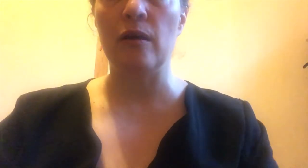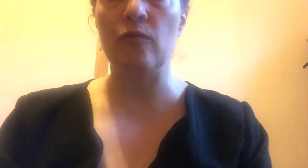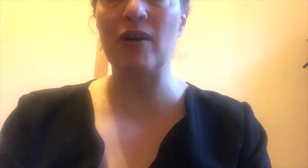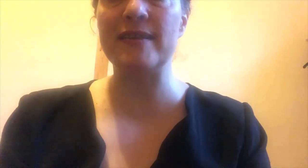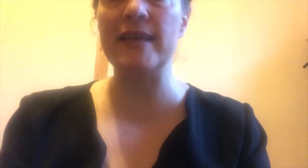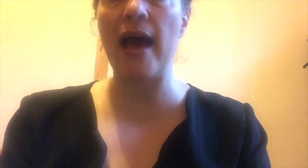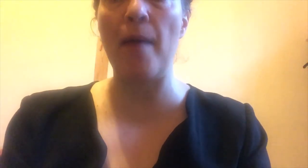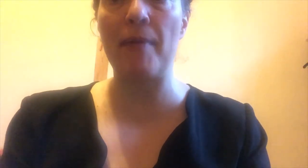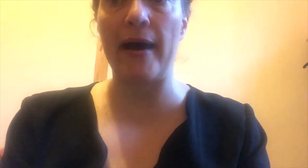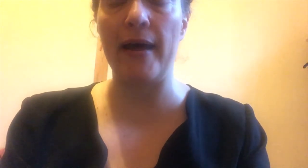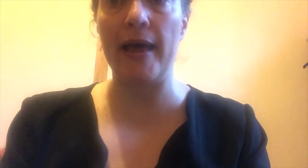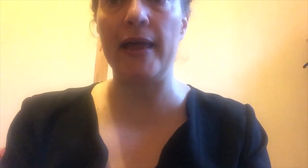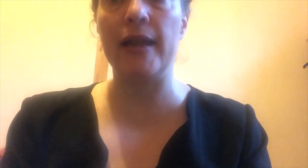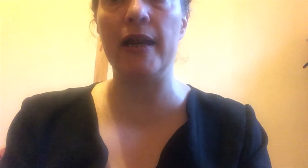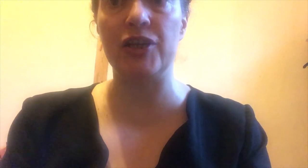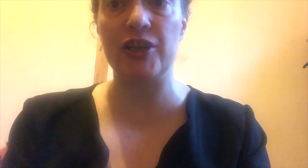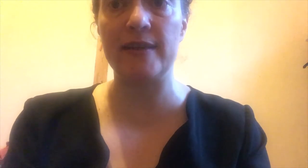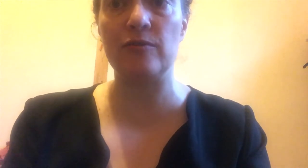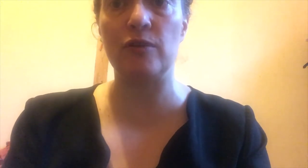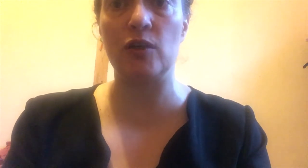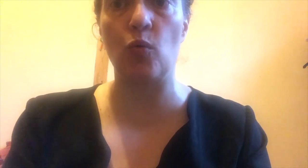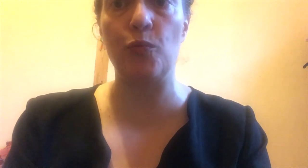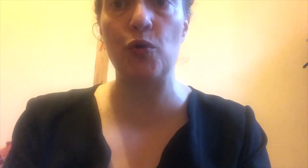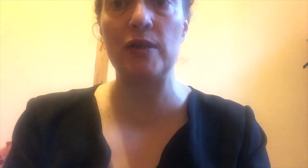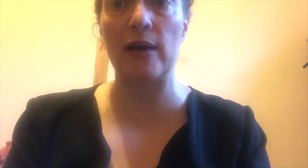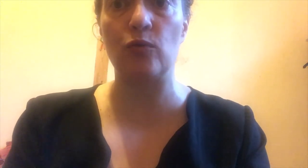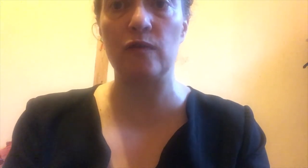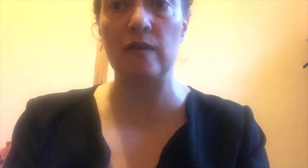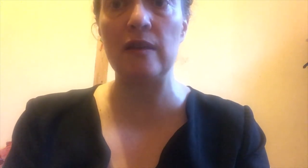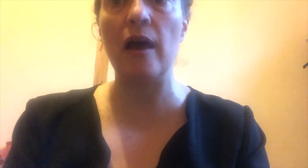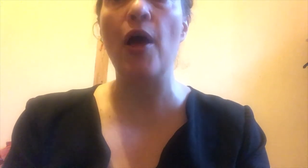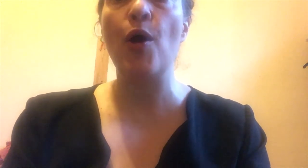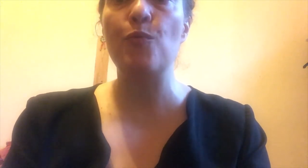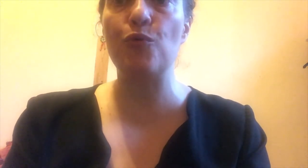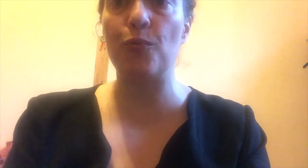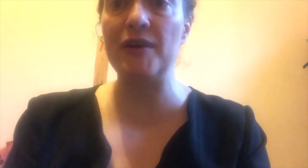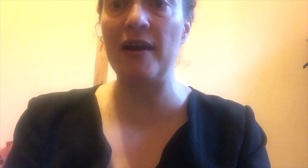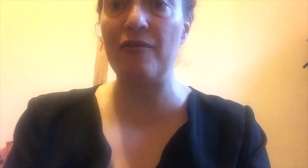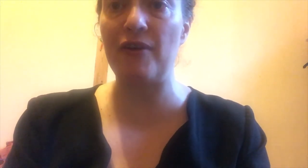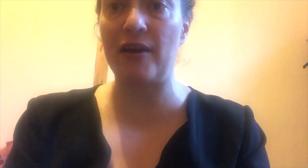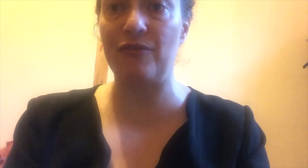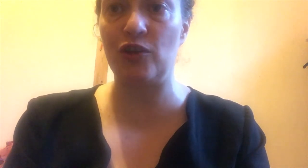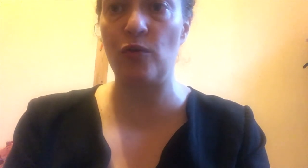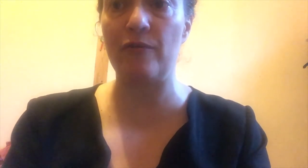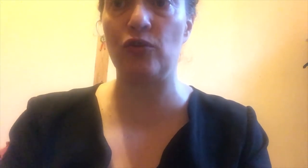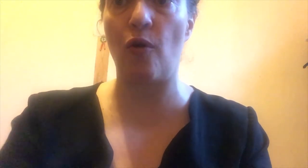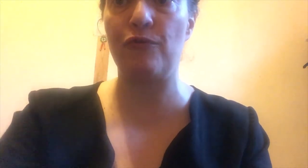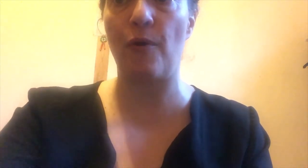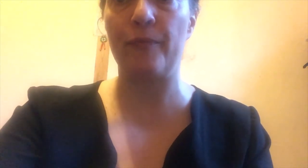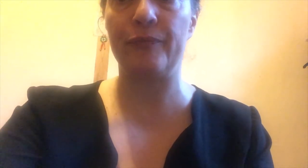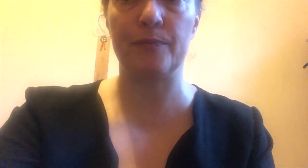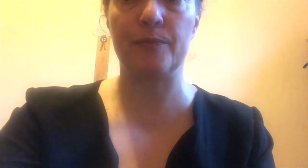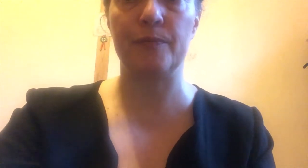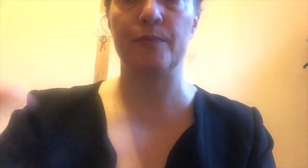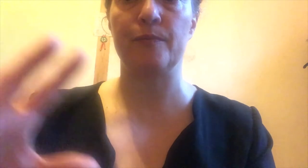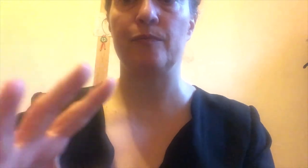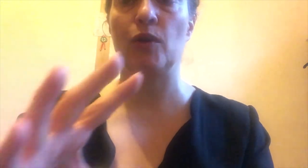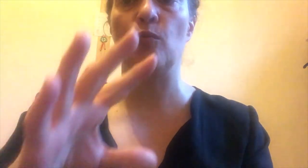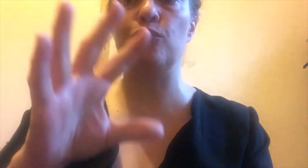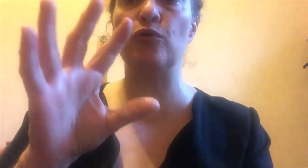Voici un par un les gestes qui composent la comptine. Pour bien les faire effectuer à votre enfant. Pour